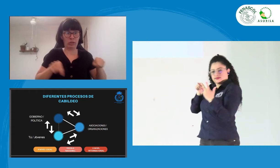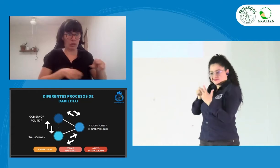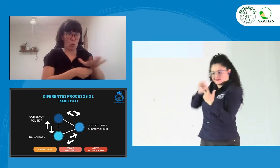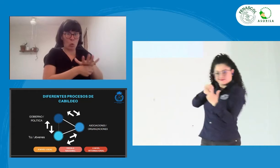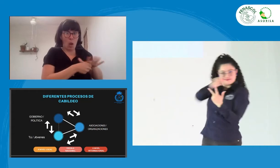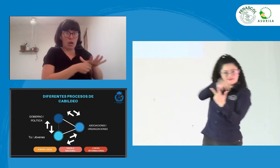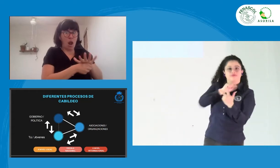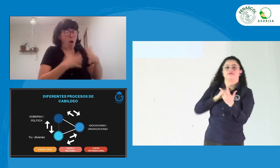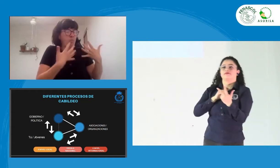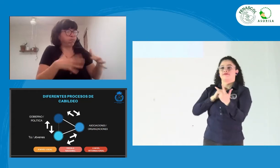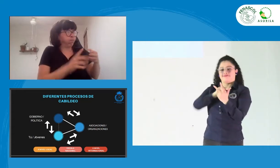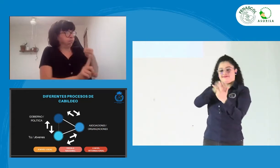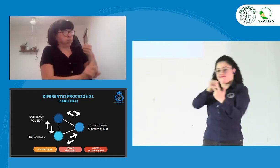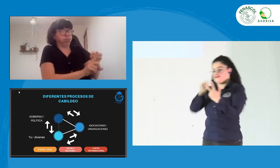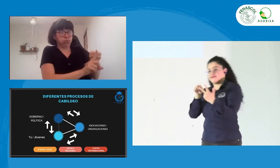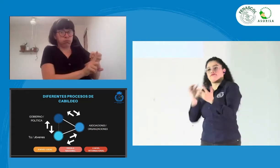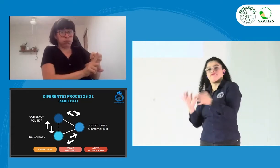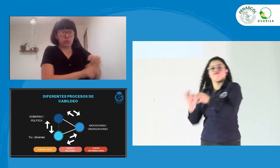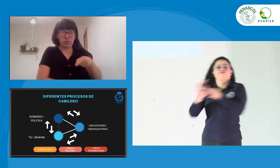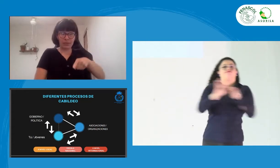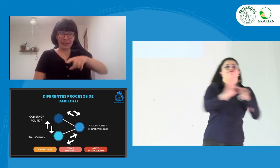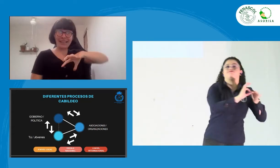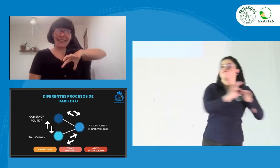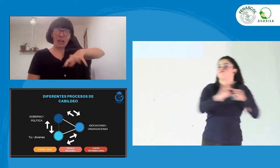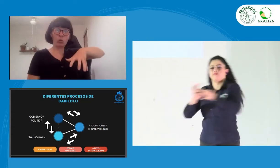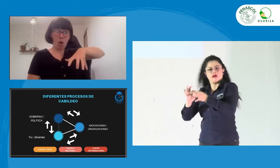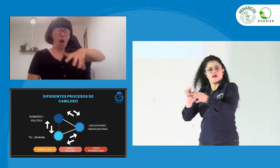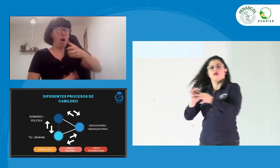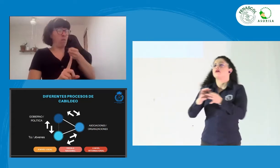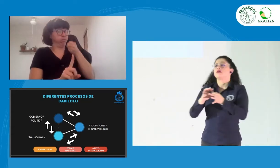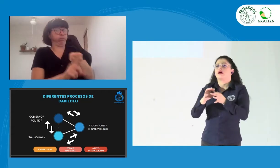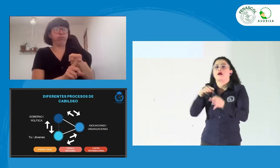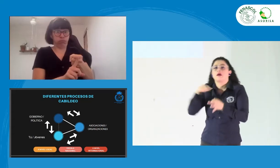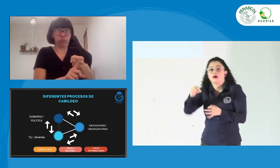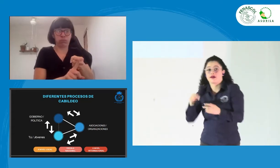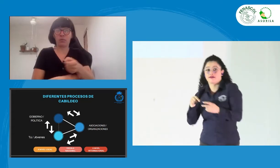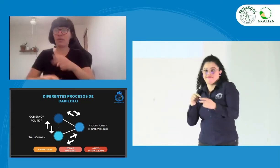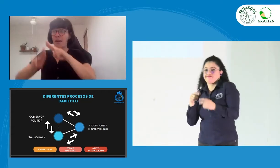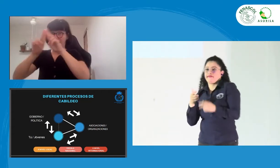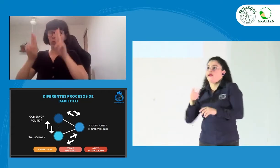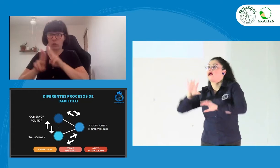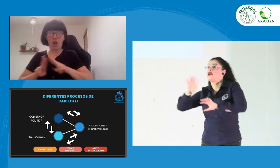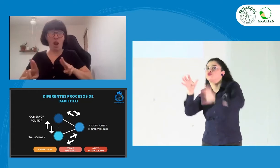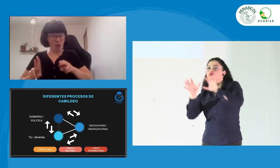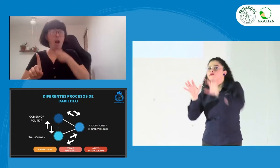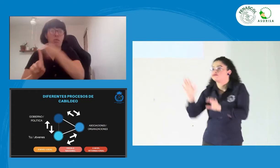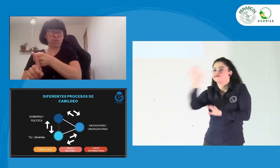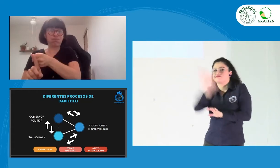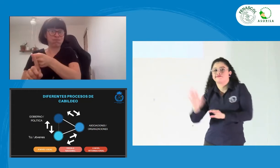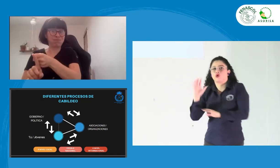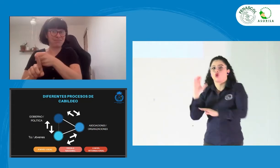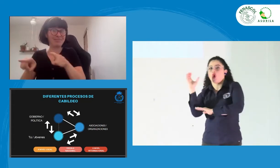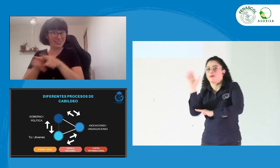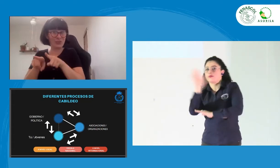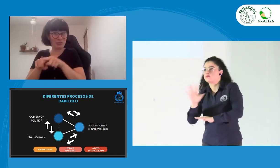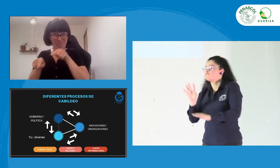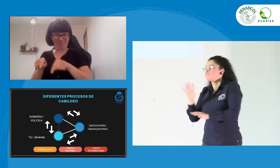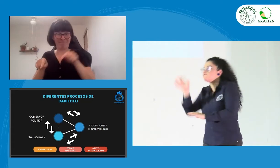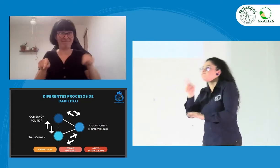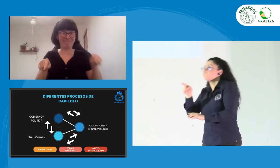niveles son sumamente importantes y hay que prestar atención a cada una de las situaciones que están sucediendo en esos niveles. En el